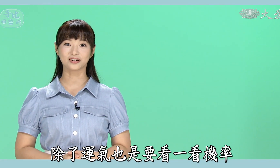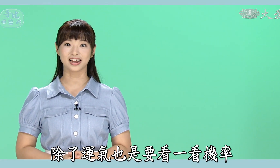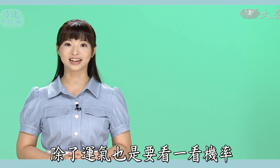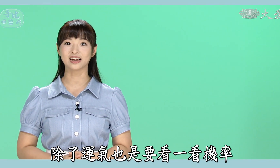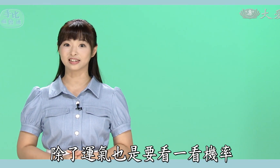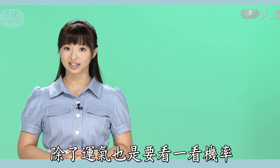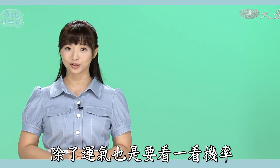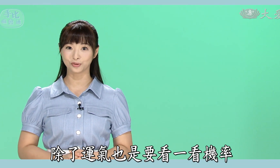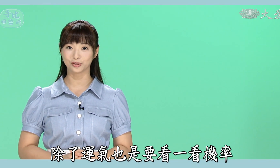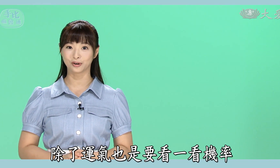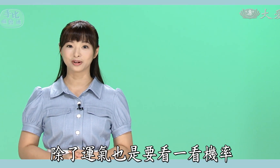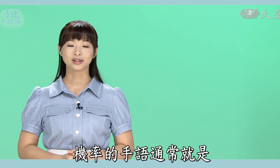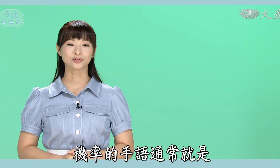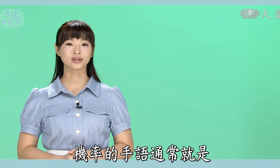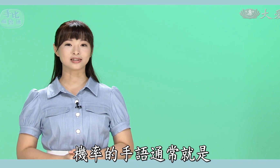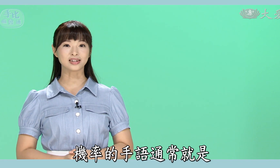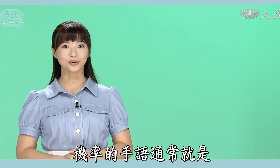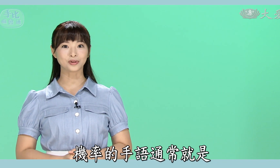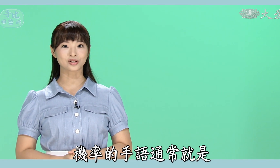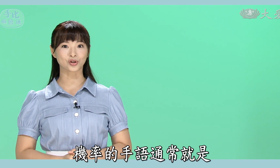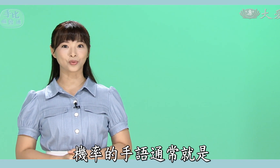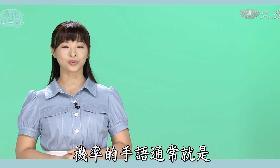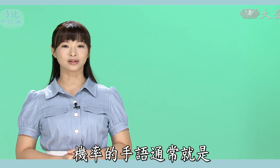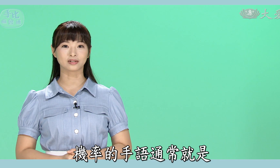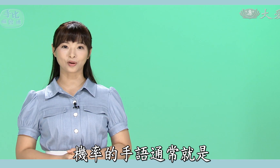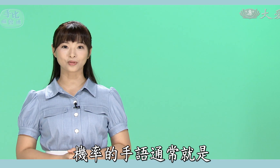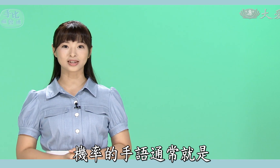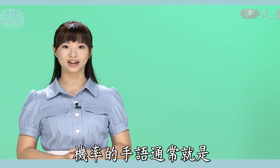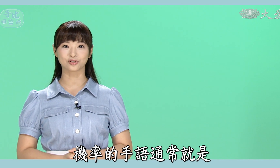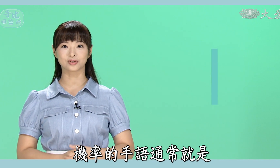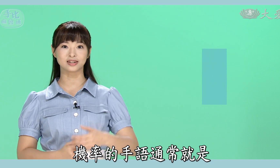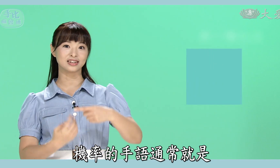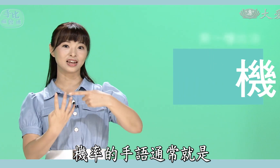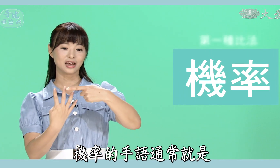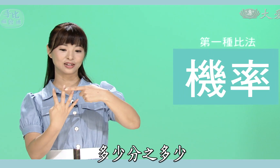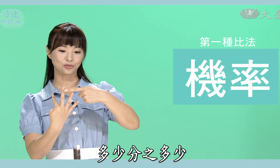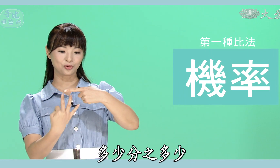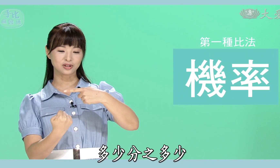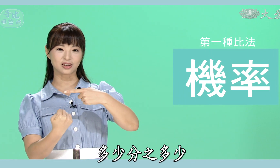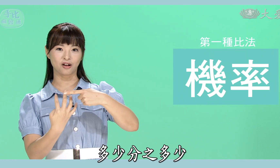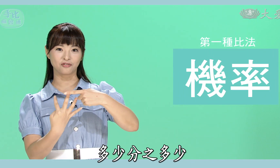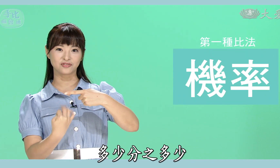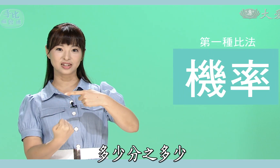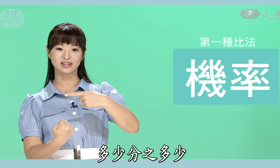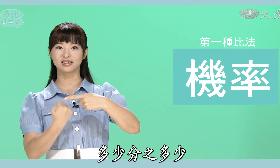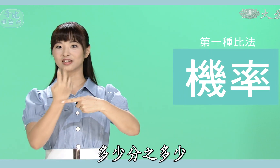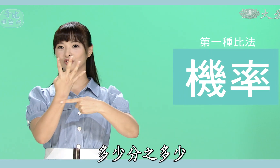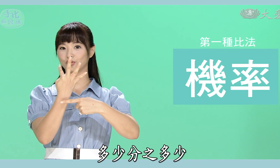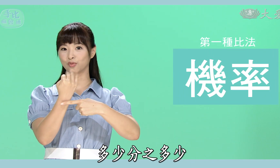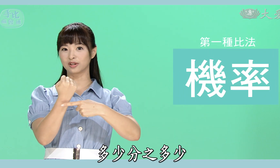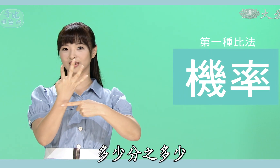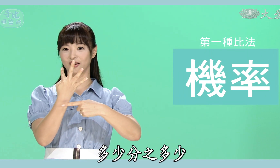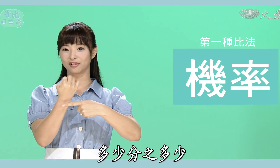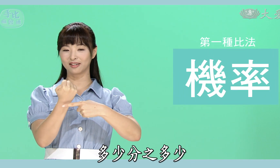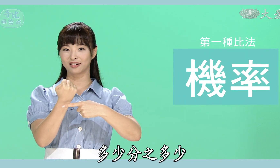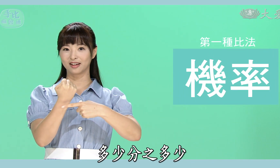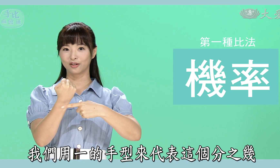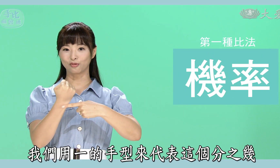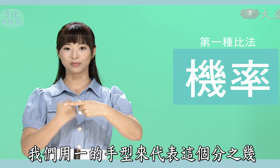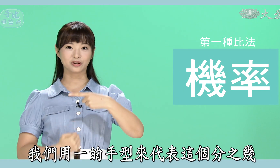看一看几率哦所以几率的手语呢通常就是多少分之多少我们用